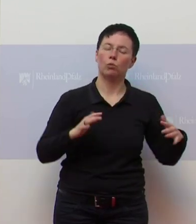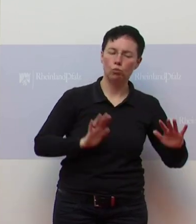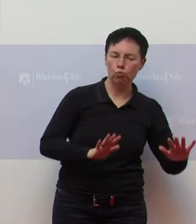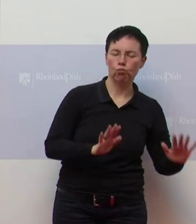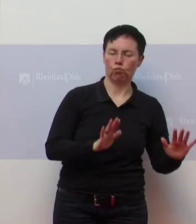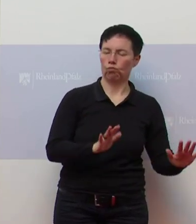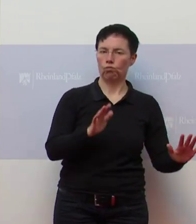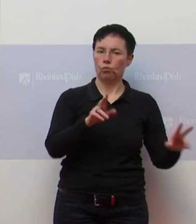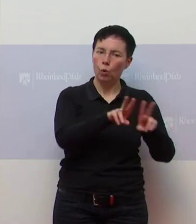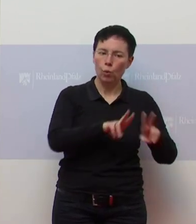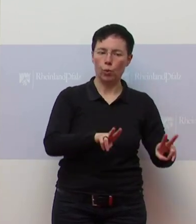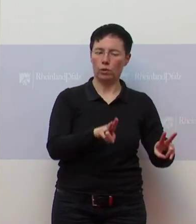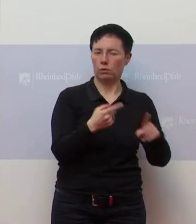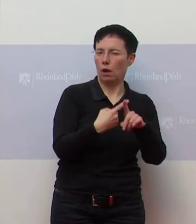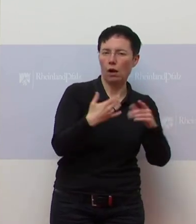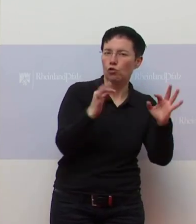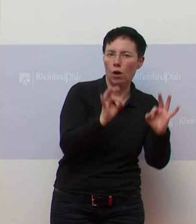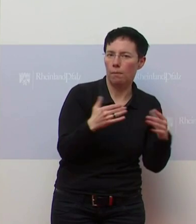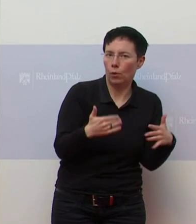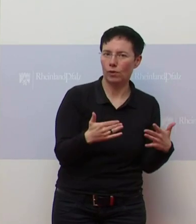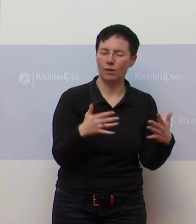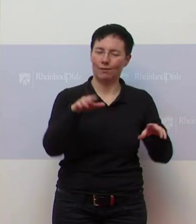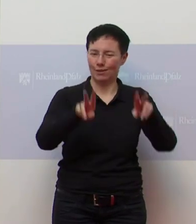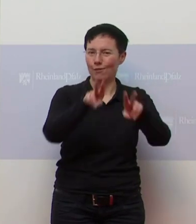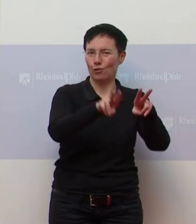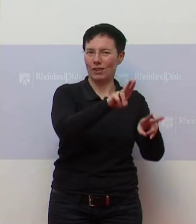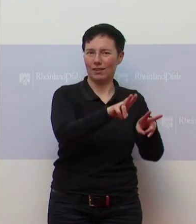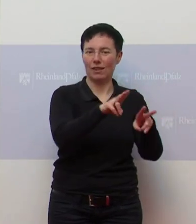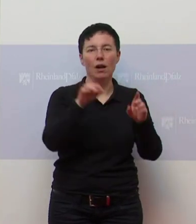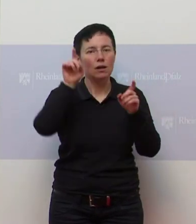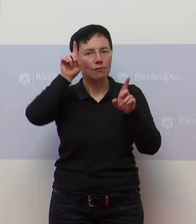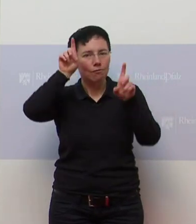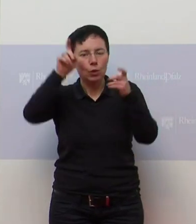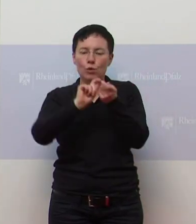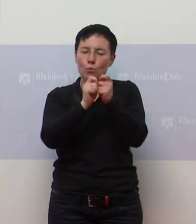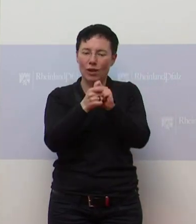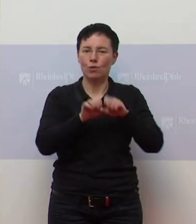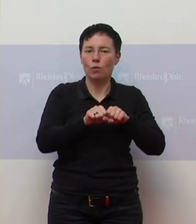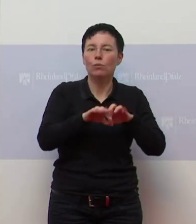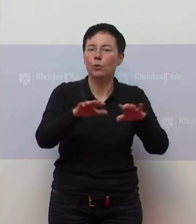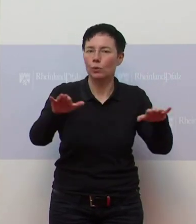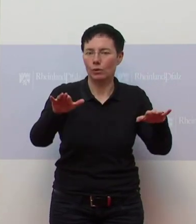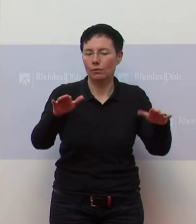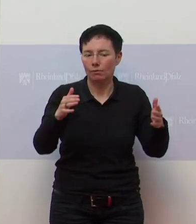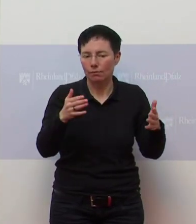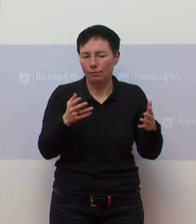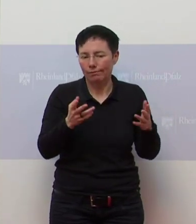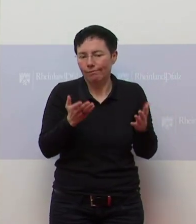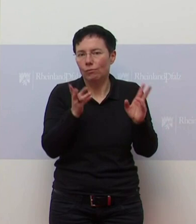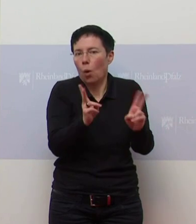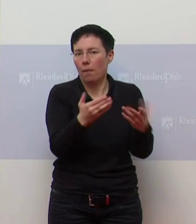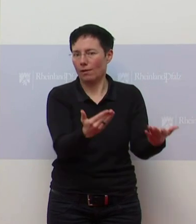völlig klar, die Mutation greift um sich. Das ist auch nichts Überraschendes. Und man muss jetzt einfach noch mal gucken, dass wir